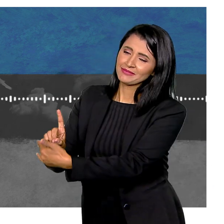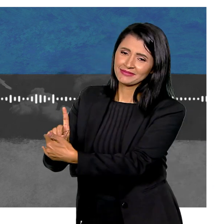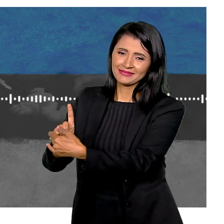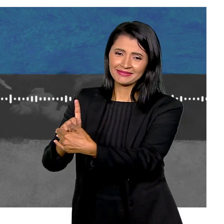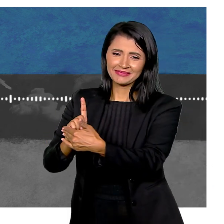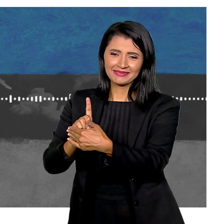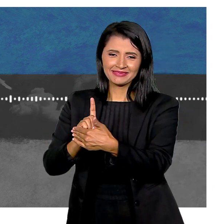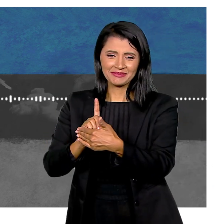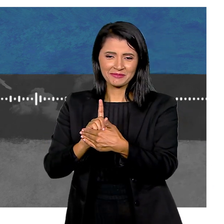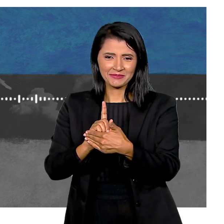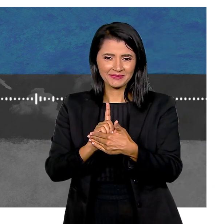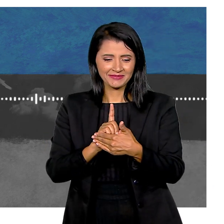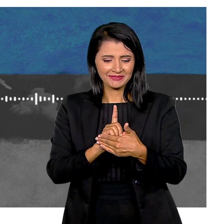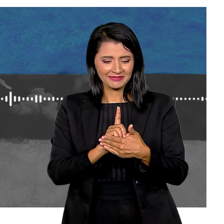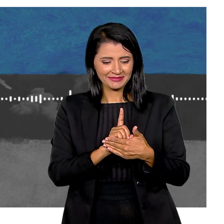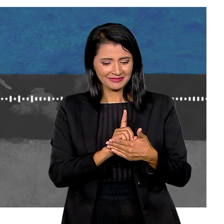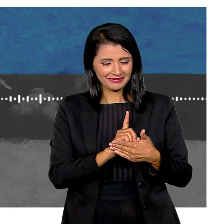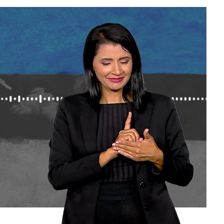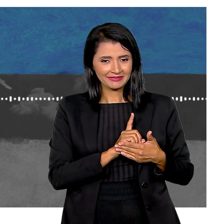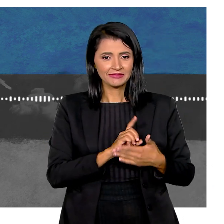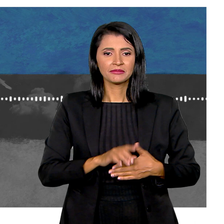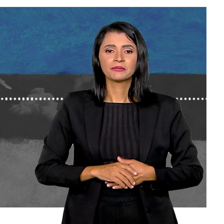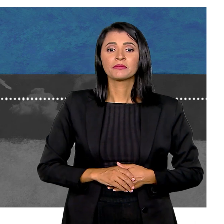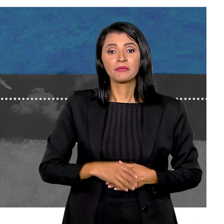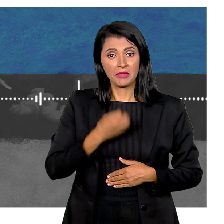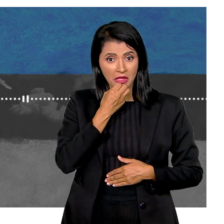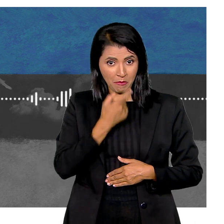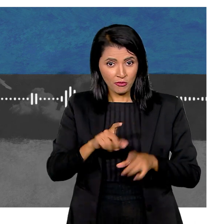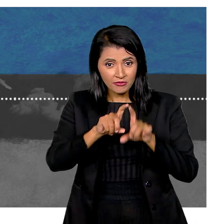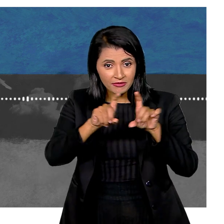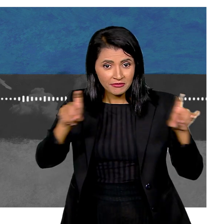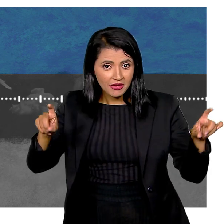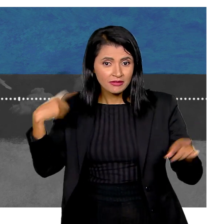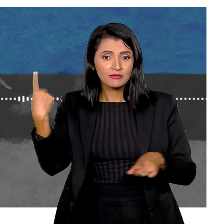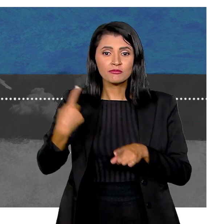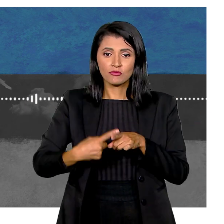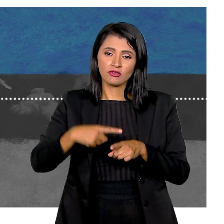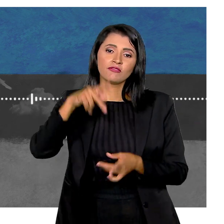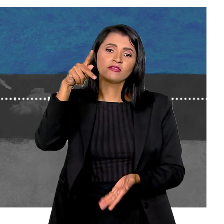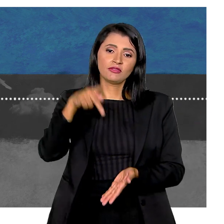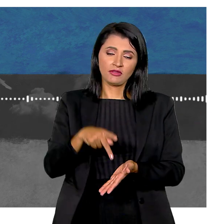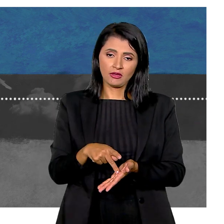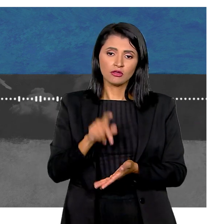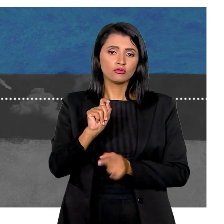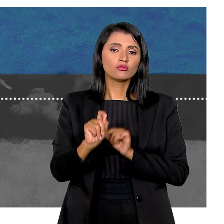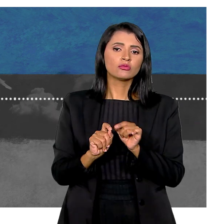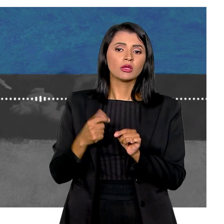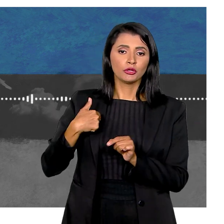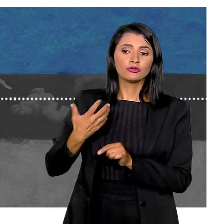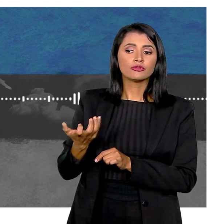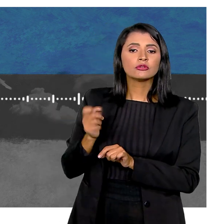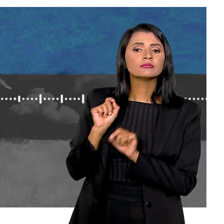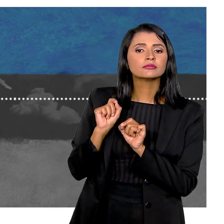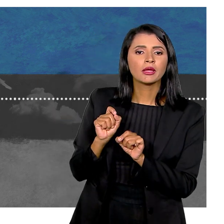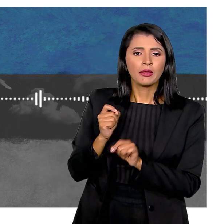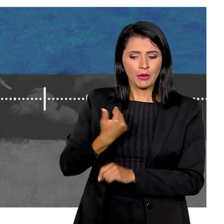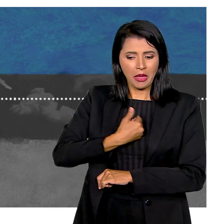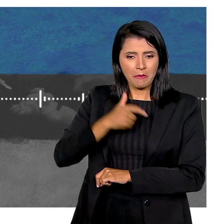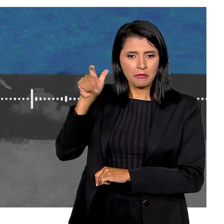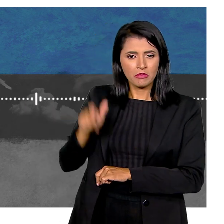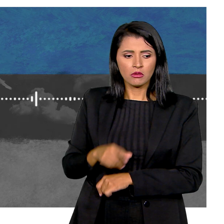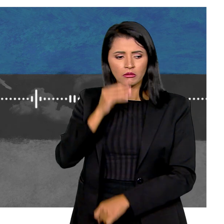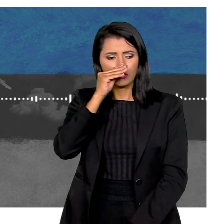para se guardar É boa essa frase Porque de fato O que se espera